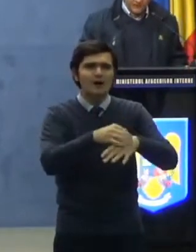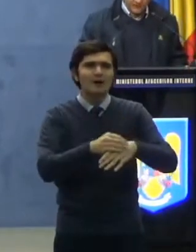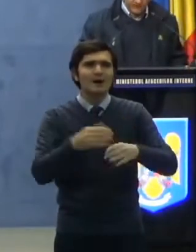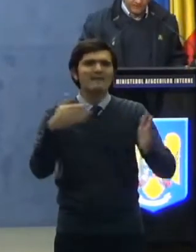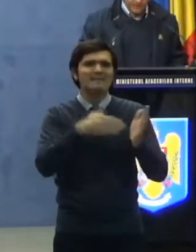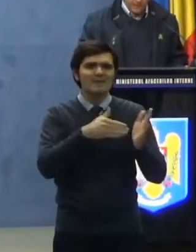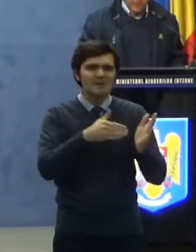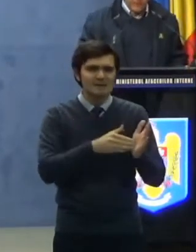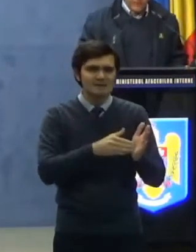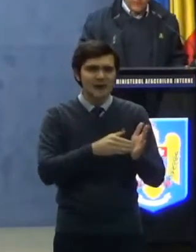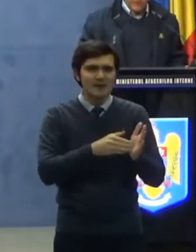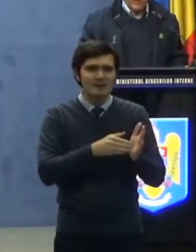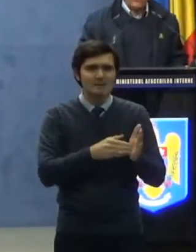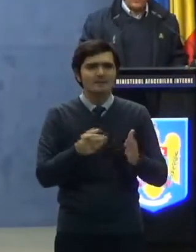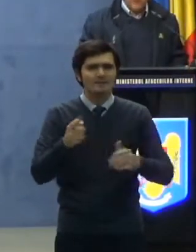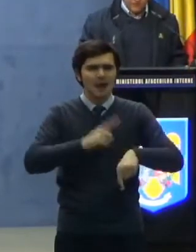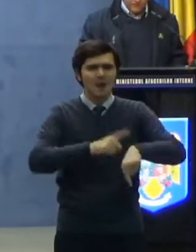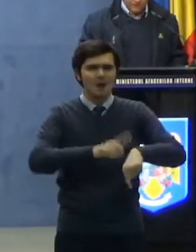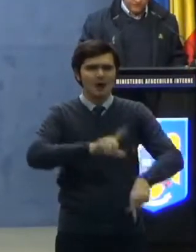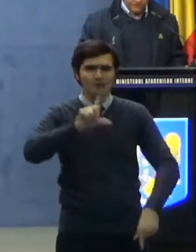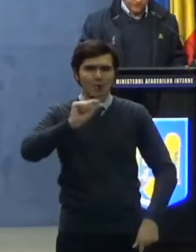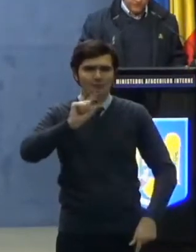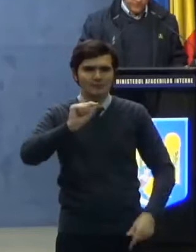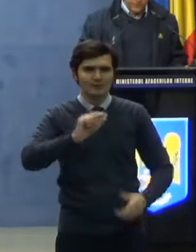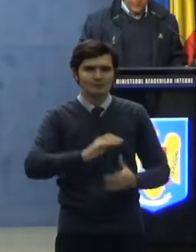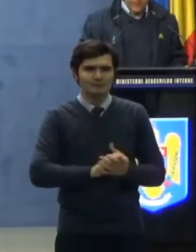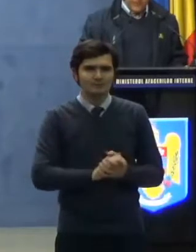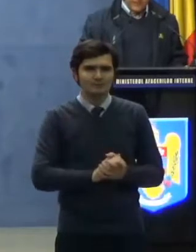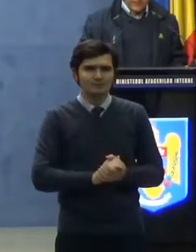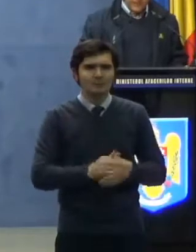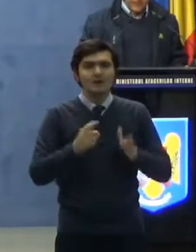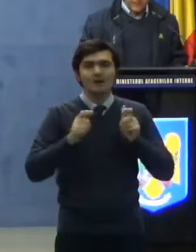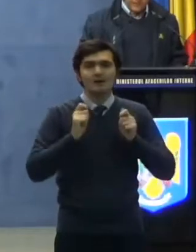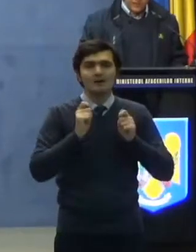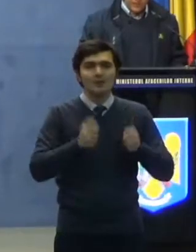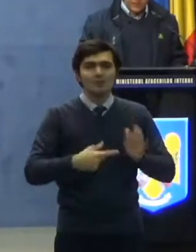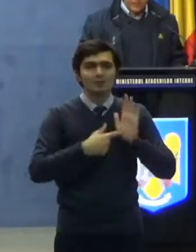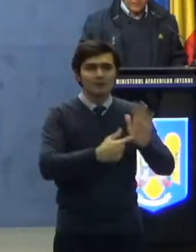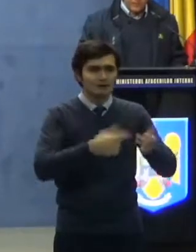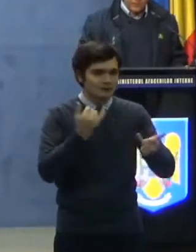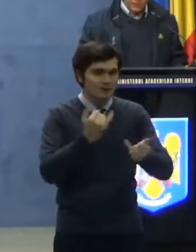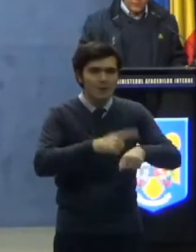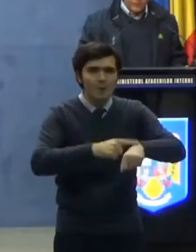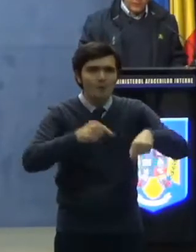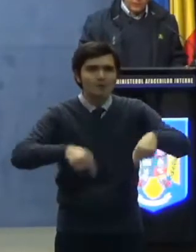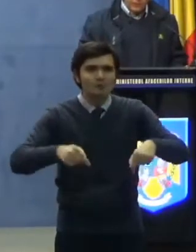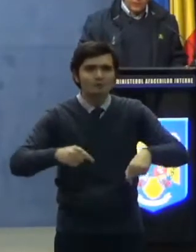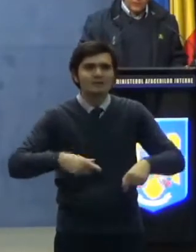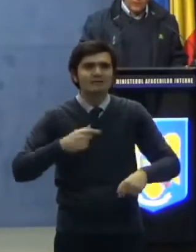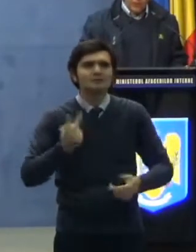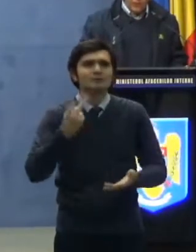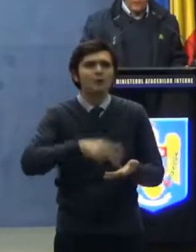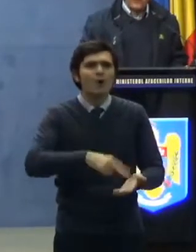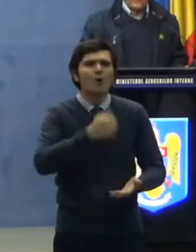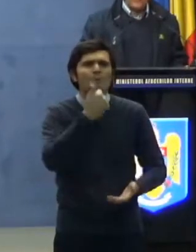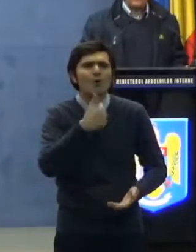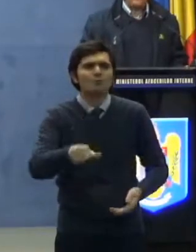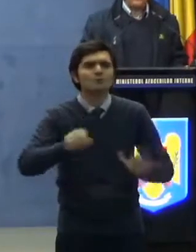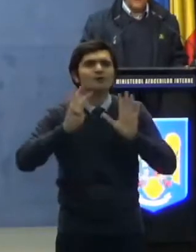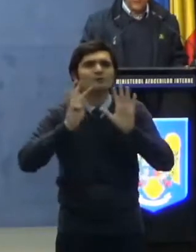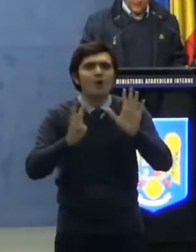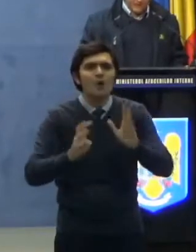Intervenției, de la ora 20, ne arată că sunt la acest moment 2.109